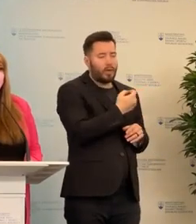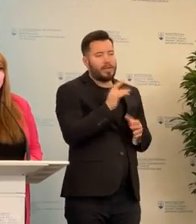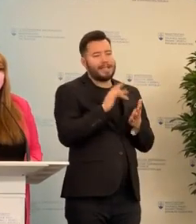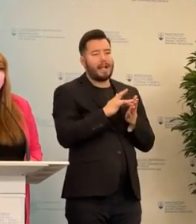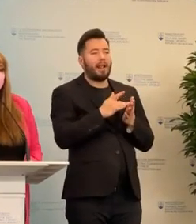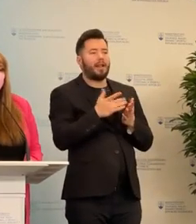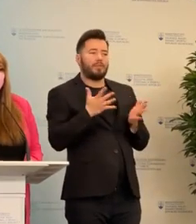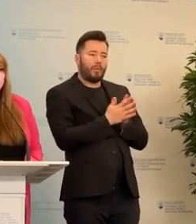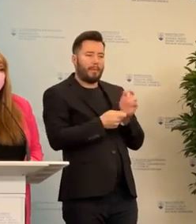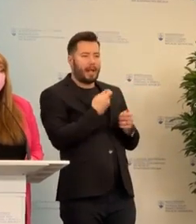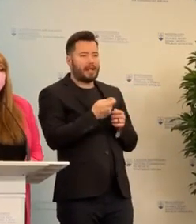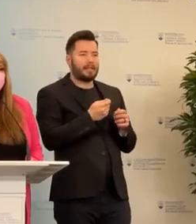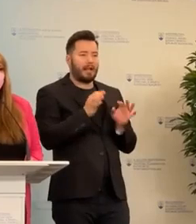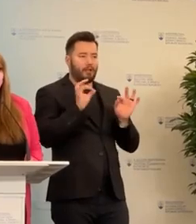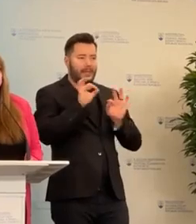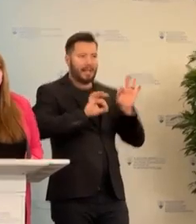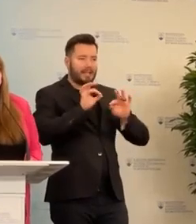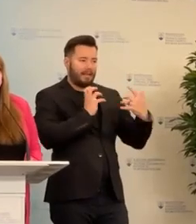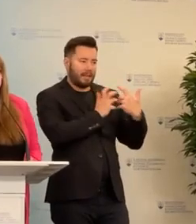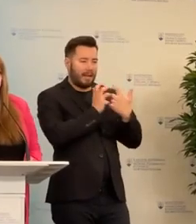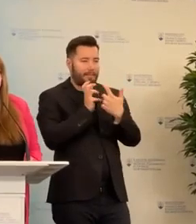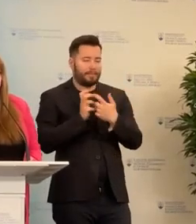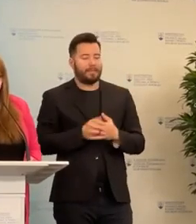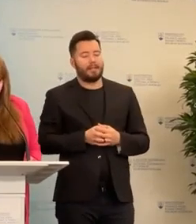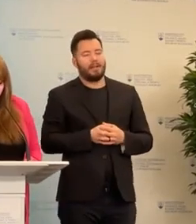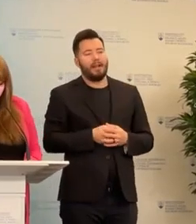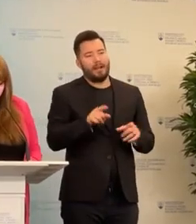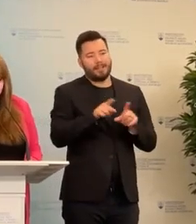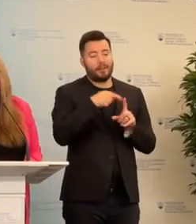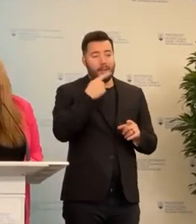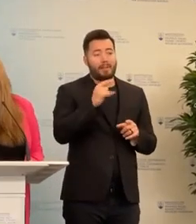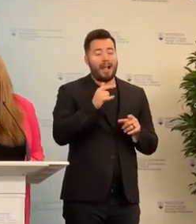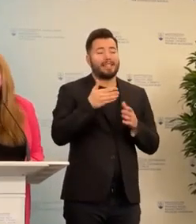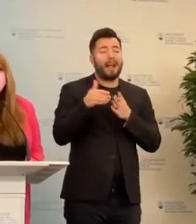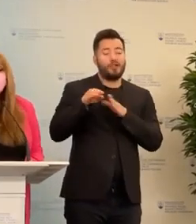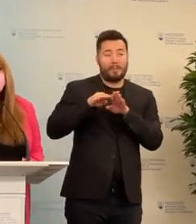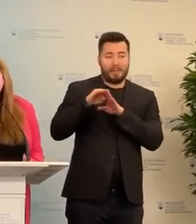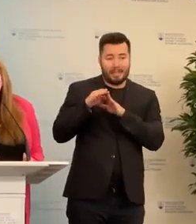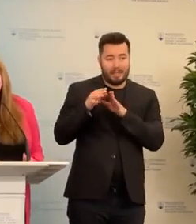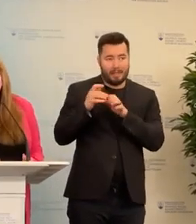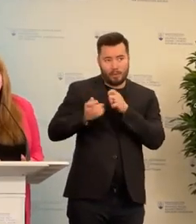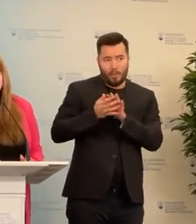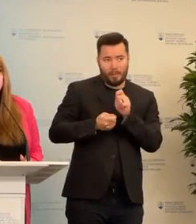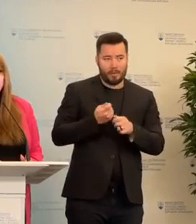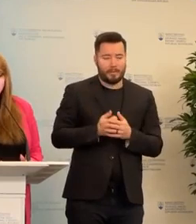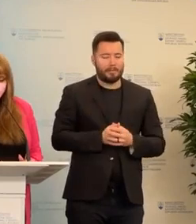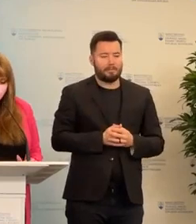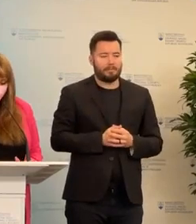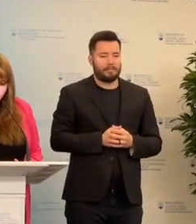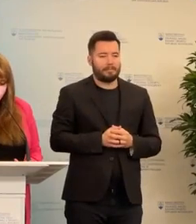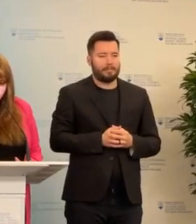zároveň teda, ako aj oznelo veľmi intenzívna spolupráca aj v tejto chvíli s jednotlivými rezortmi. Druhý v rámci číslach